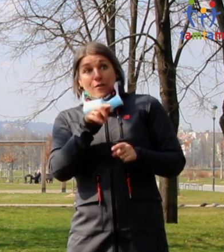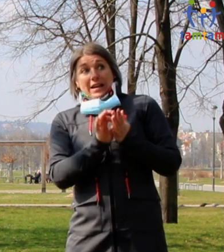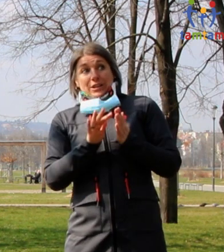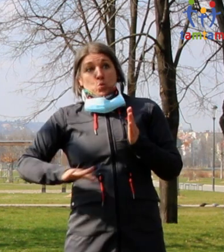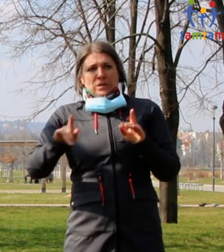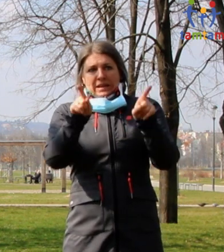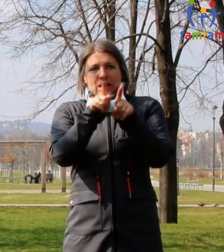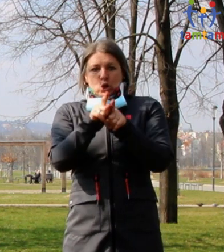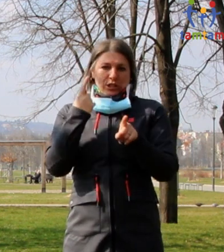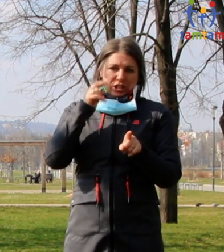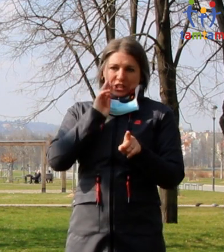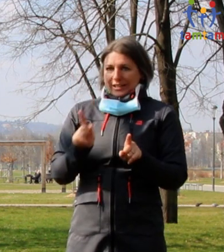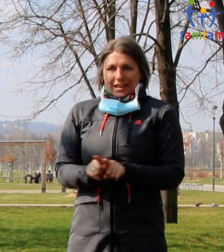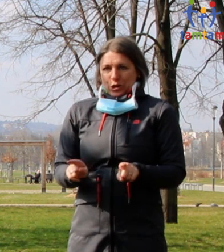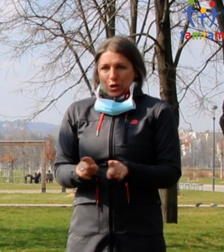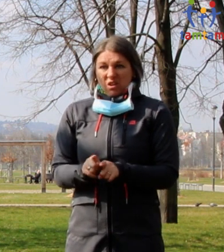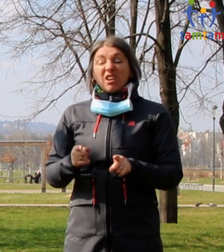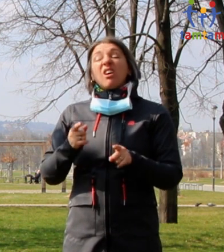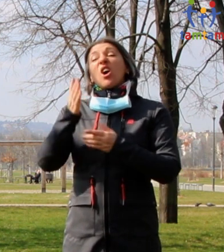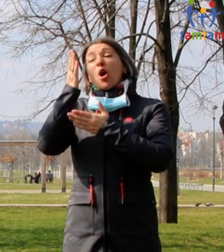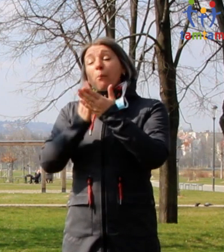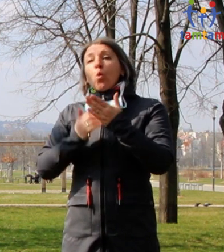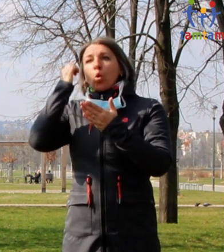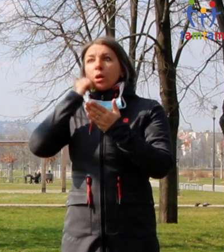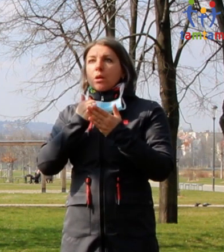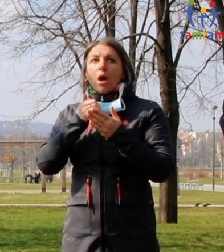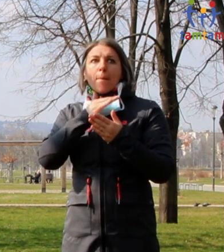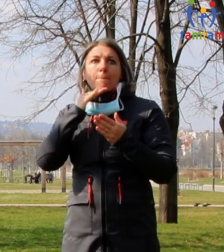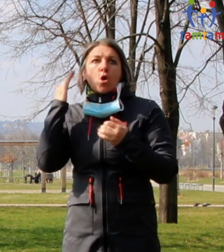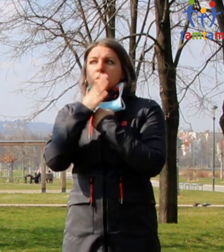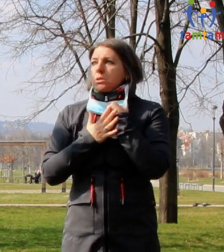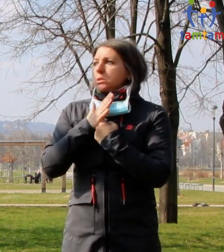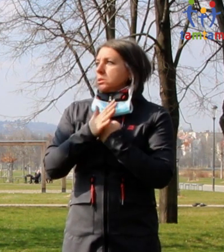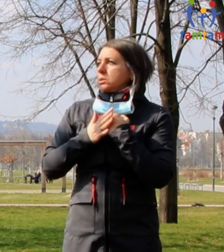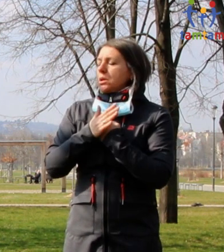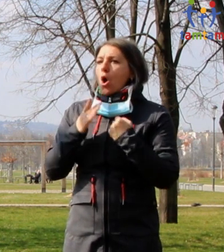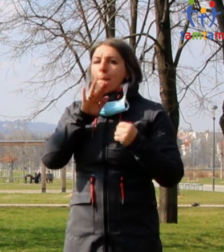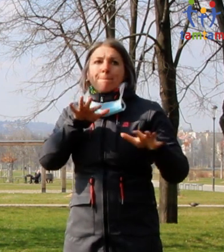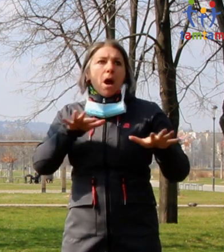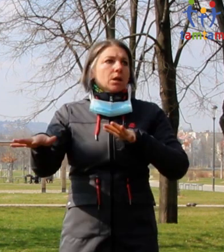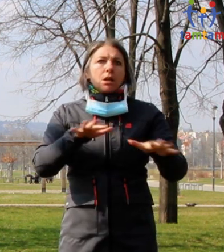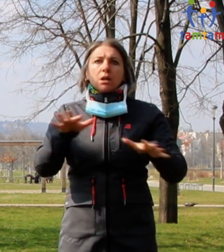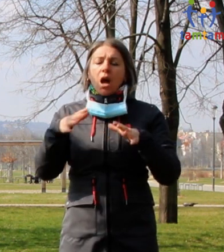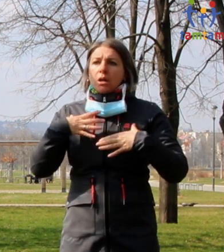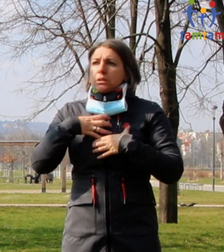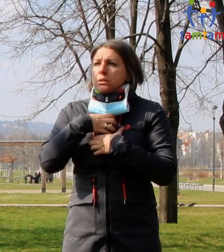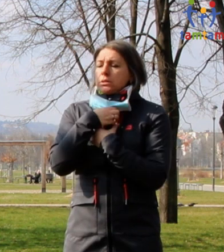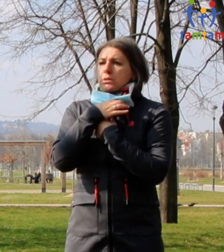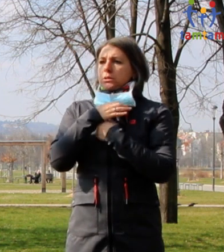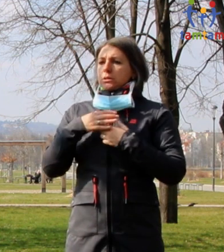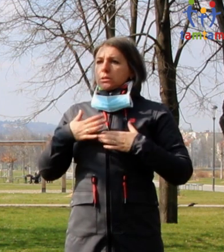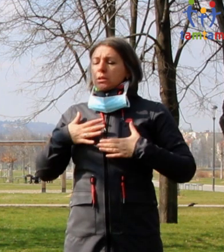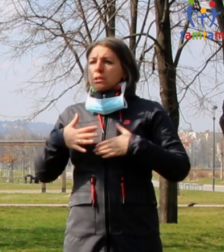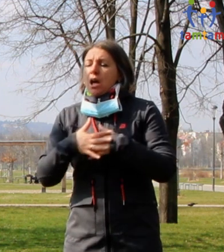Jedná se o to, že někteří lidé mají tendenci být hodně vystrašení a v panice, ve velké úzkosti a